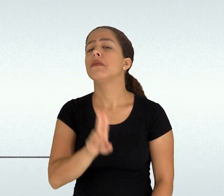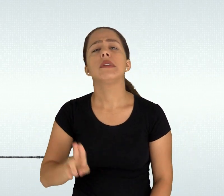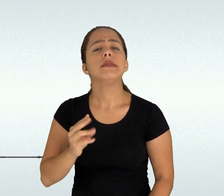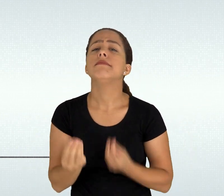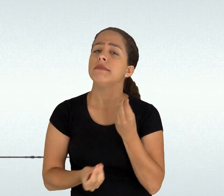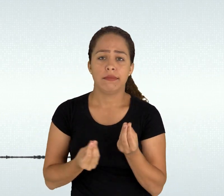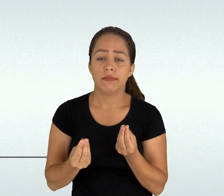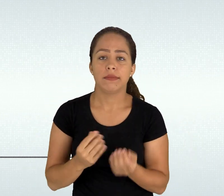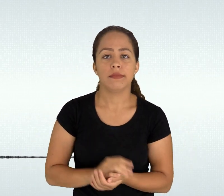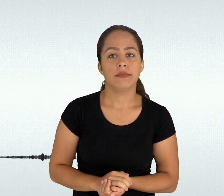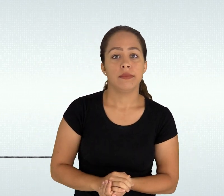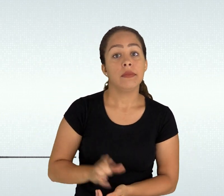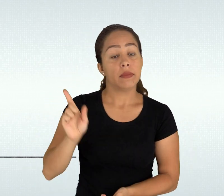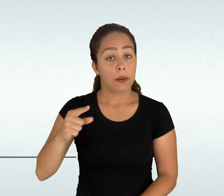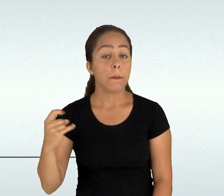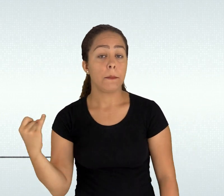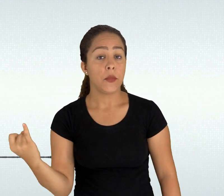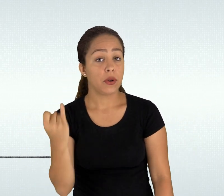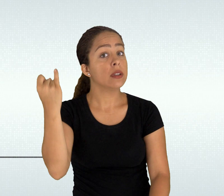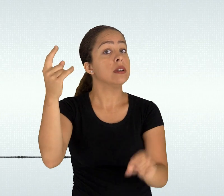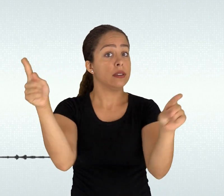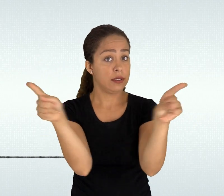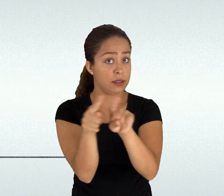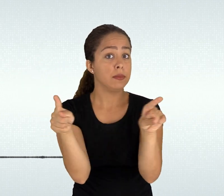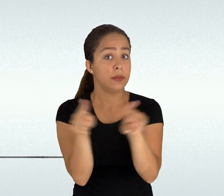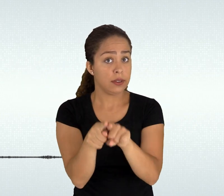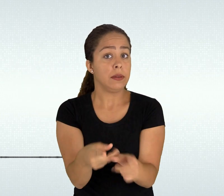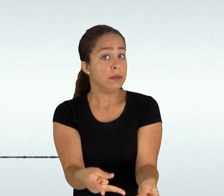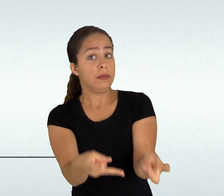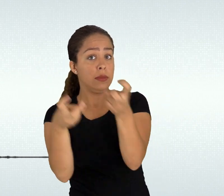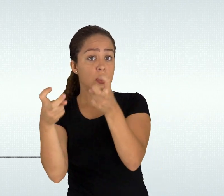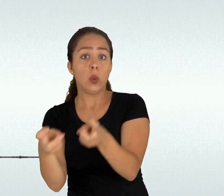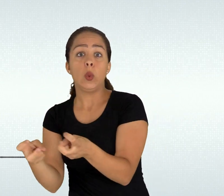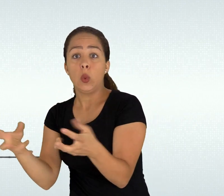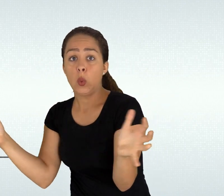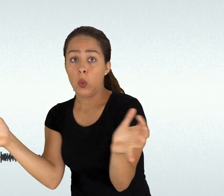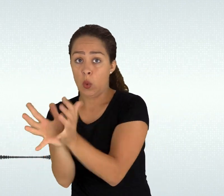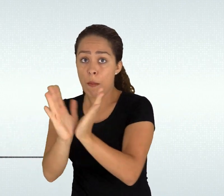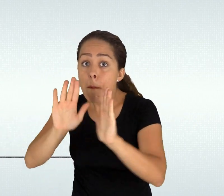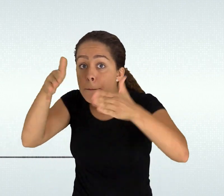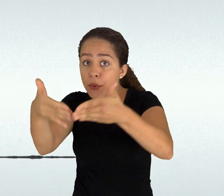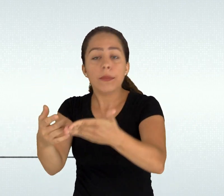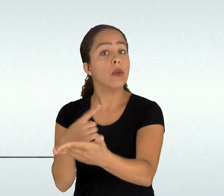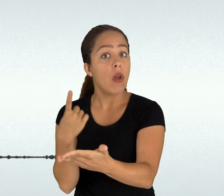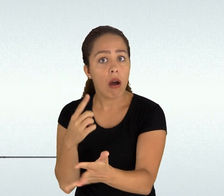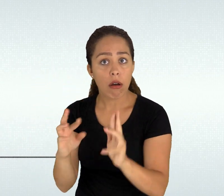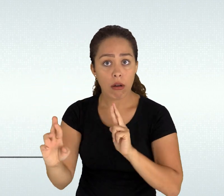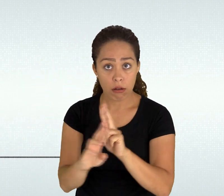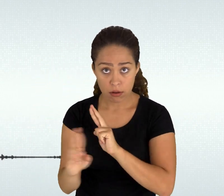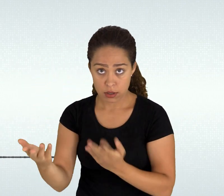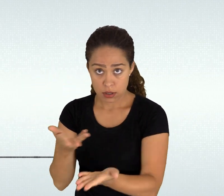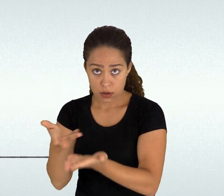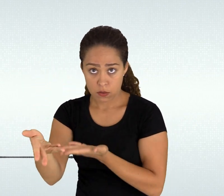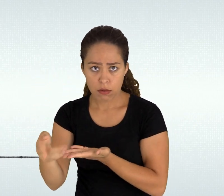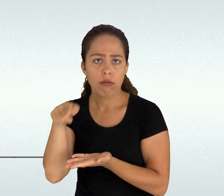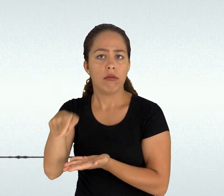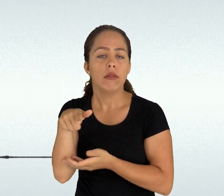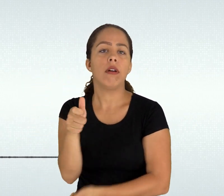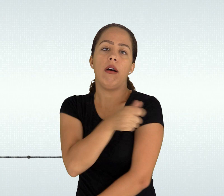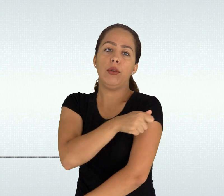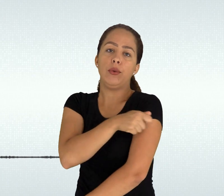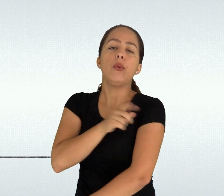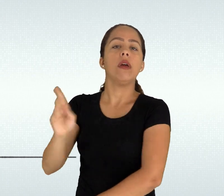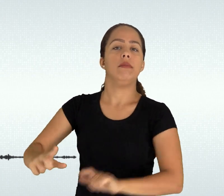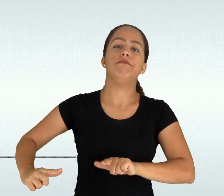como princípio pedagógico isso é, como atividade que possibilita um aprendizado contínuo por toda a vida é fundamental